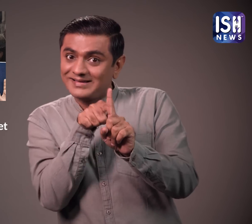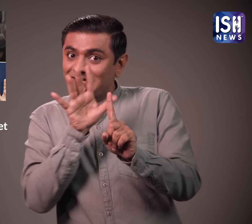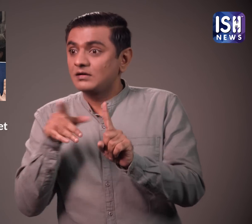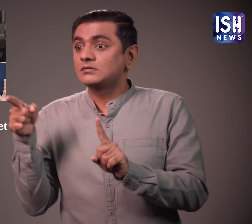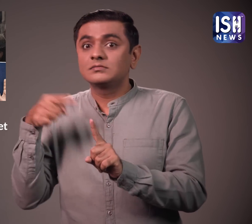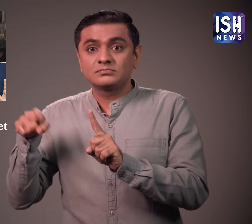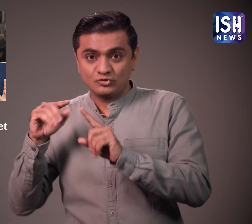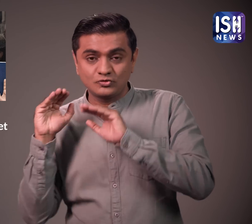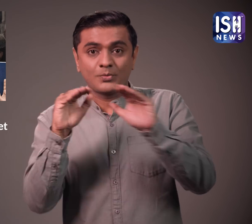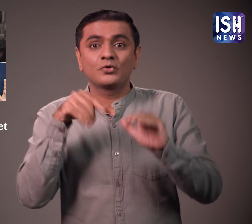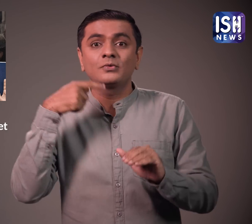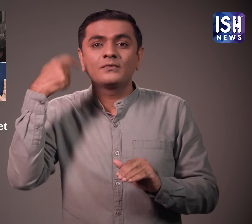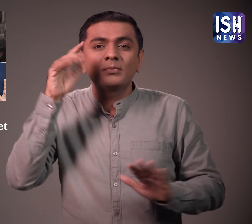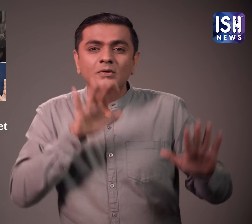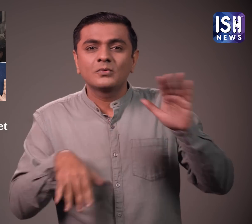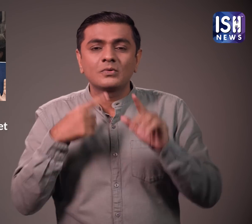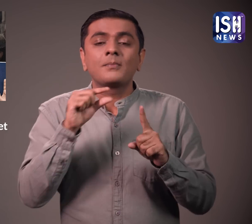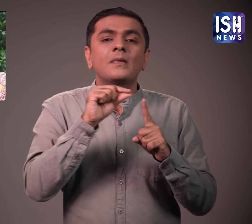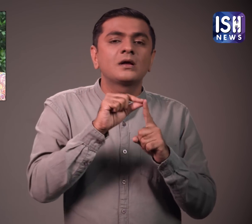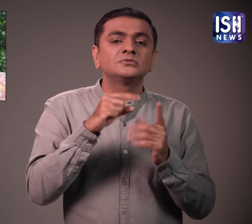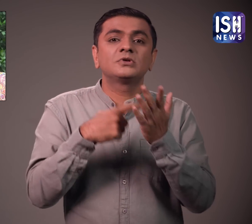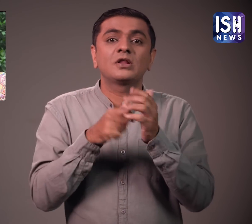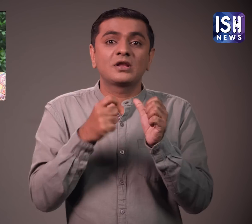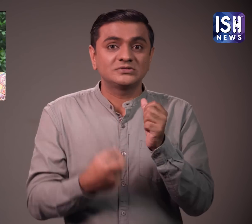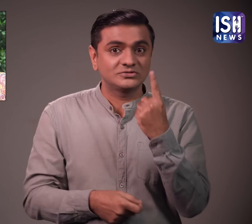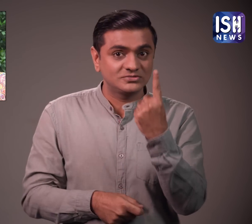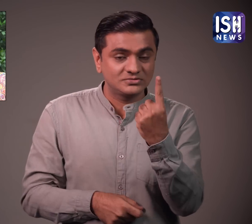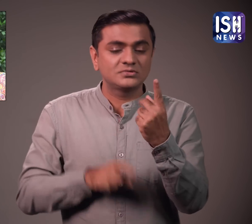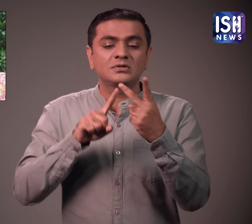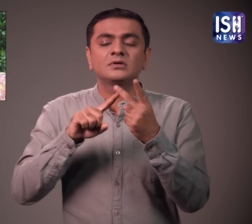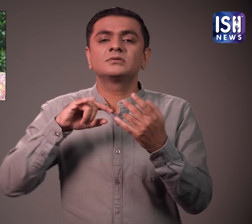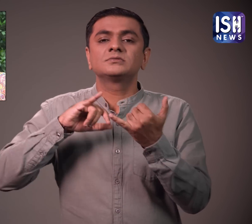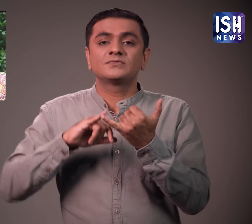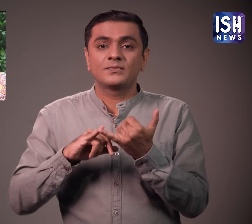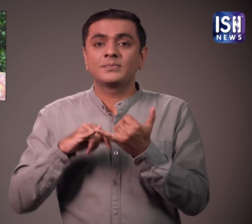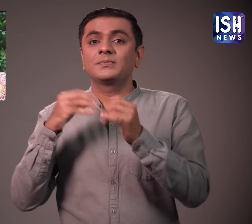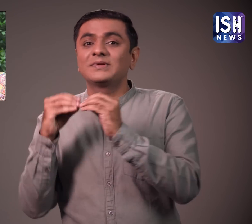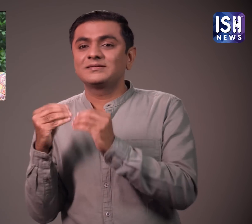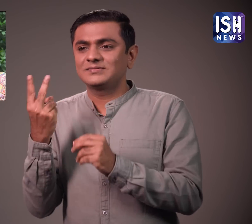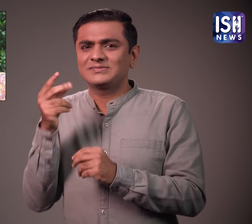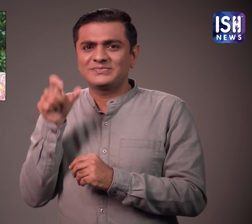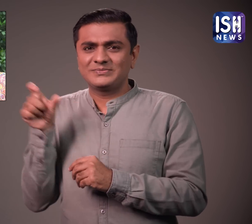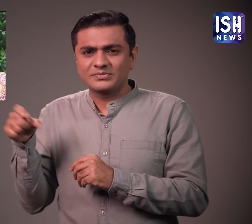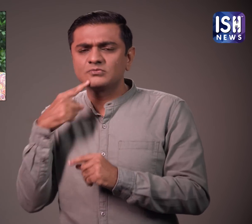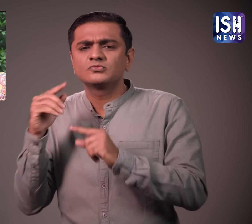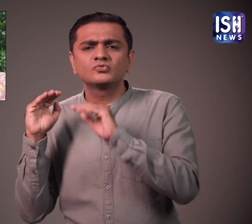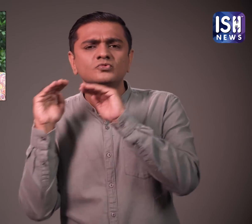प्रकाश राज और अभिनेत्री स्वराभास कर रुच्चा के समर्थन में उत्रे